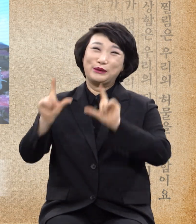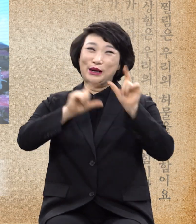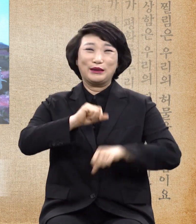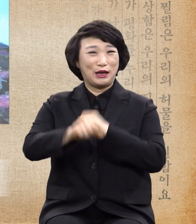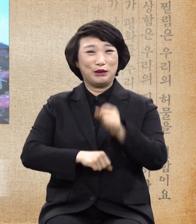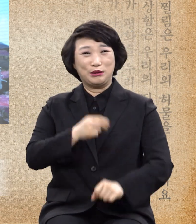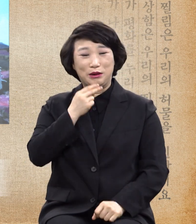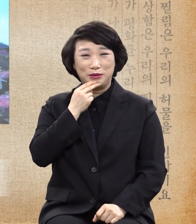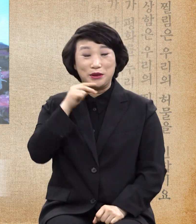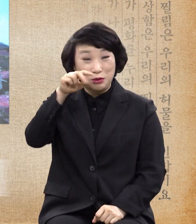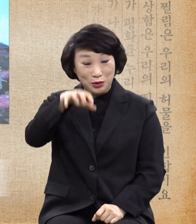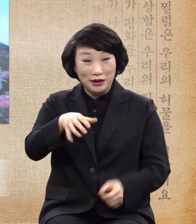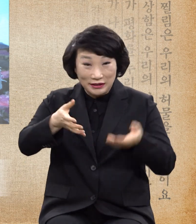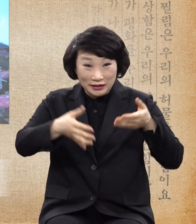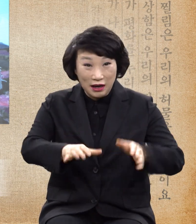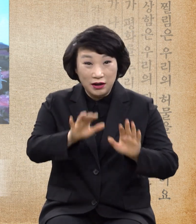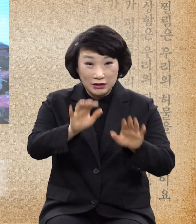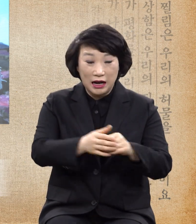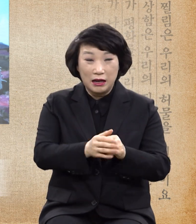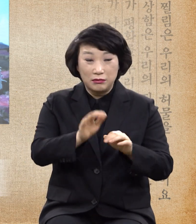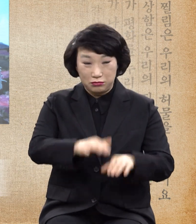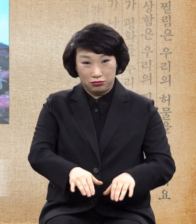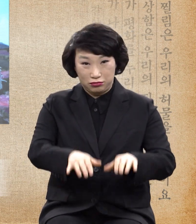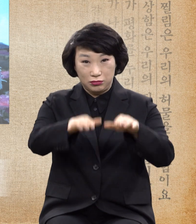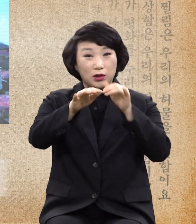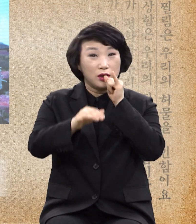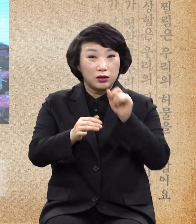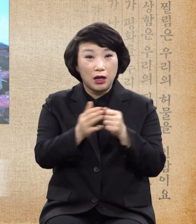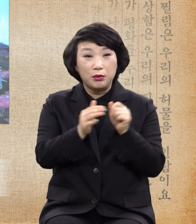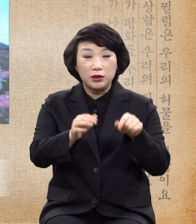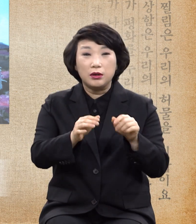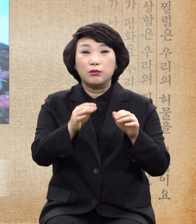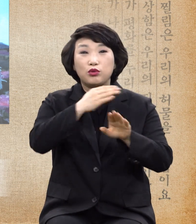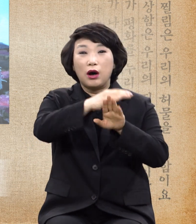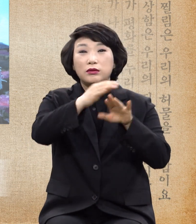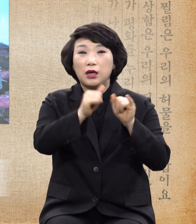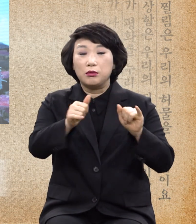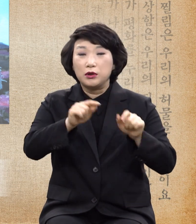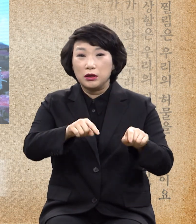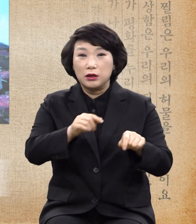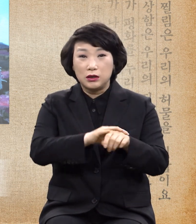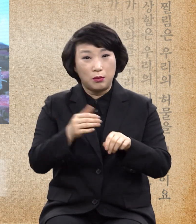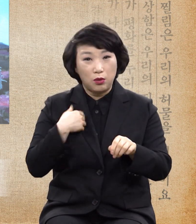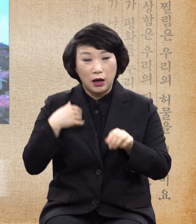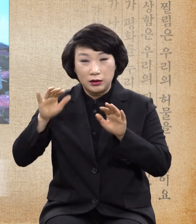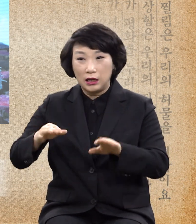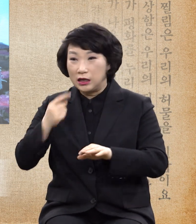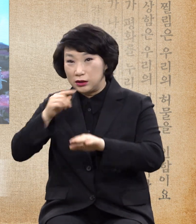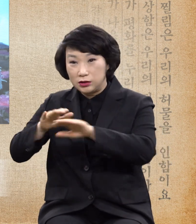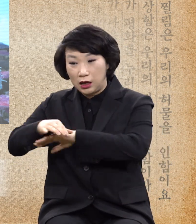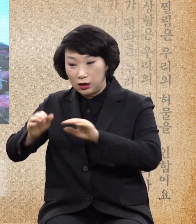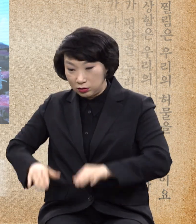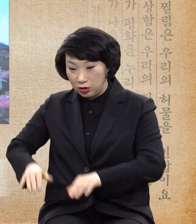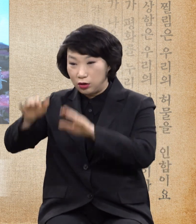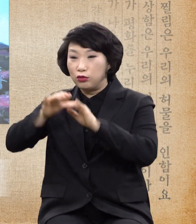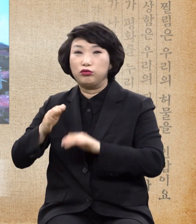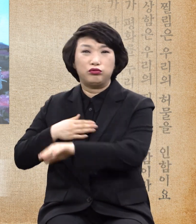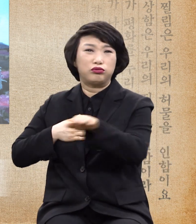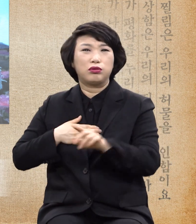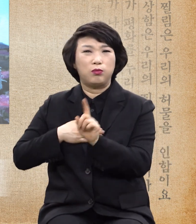태어나서 거기서 기계처럼 살았기 때문에 살기 자유민주주의 속에서 살 사람은 살 수가 없어 그래서